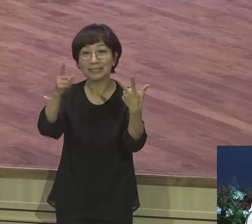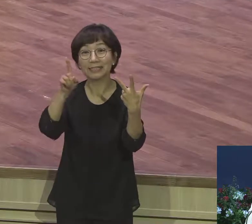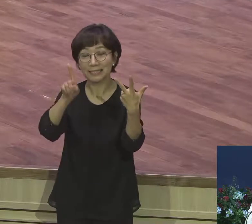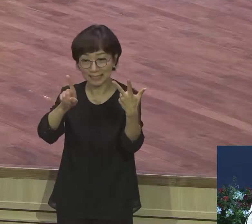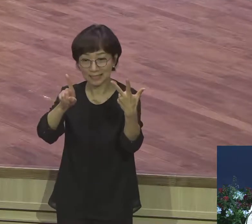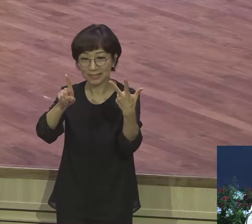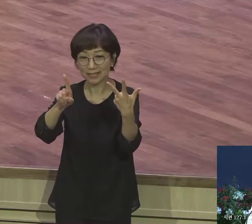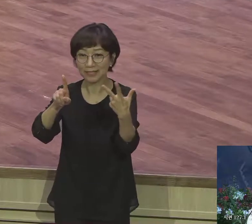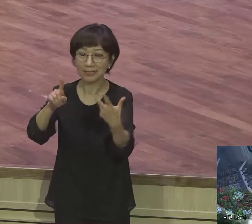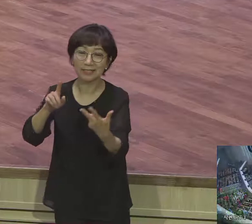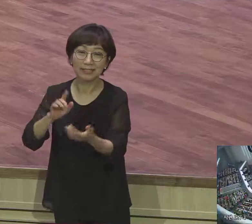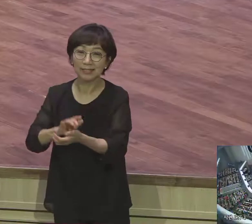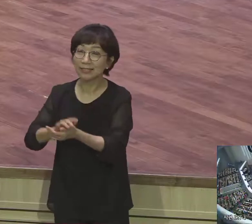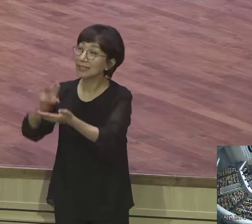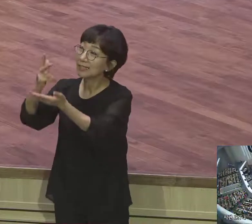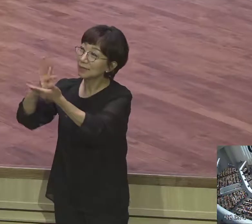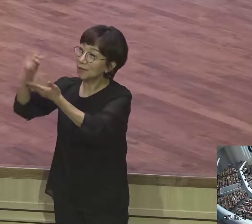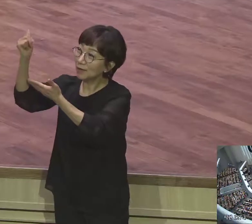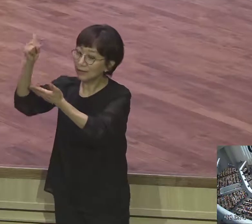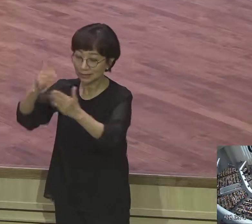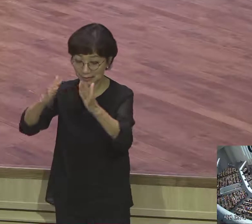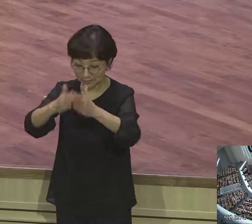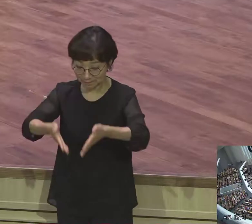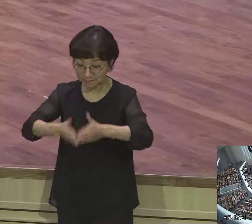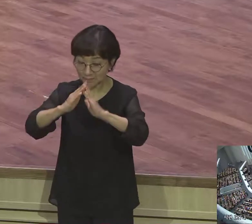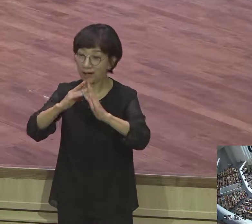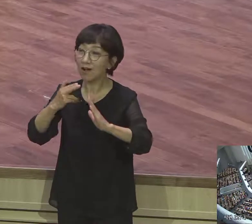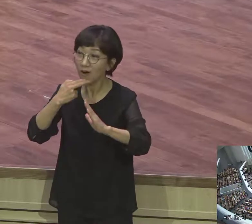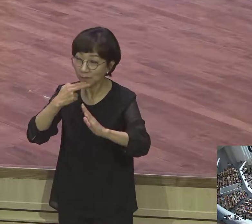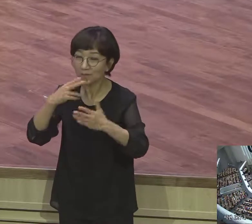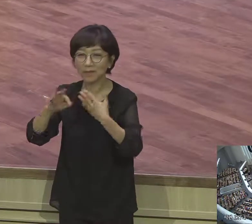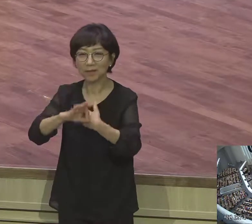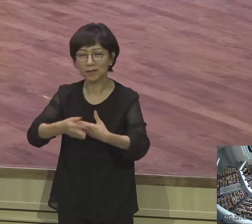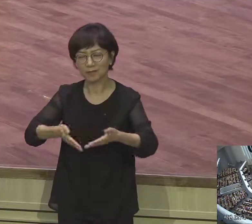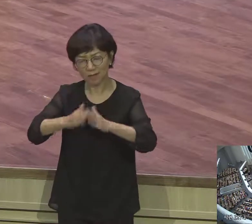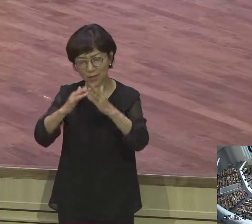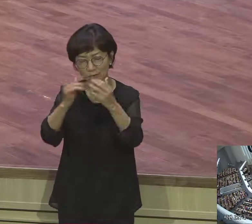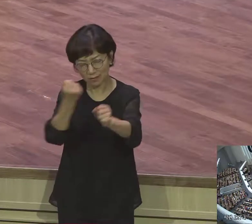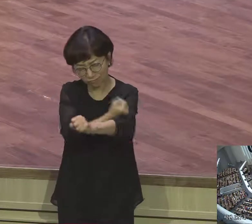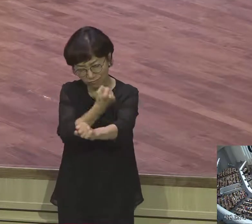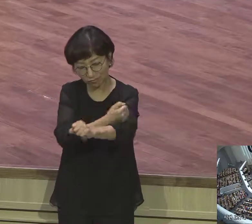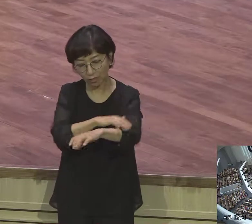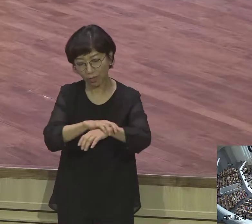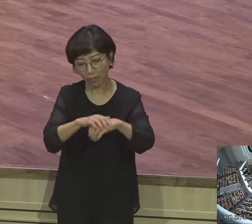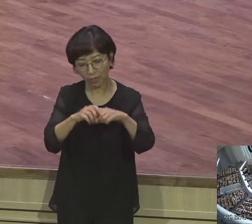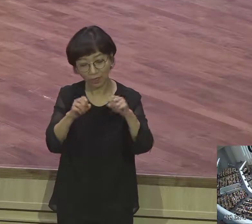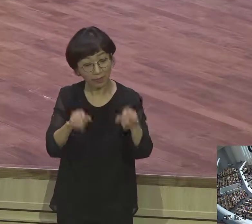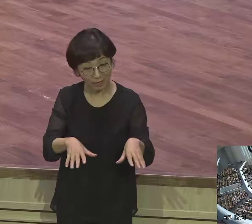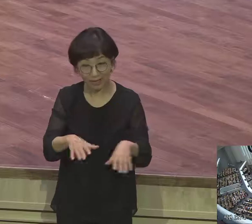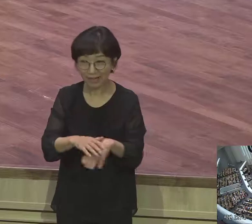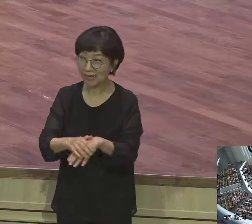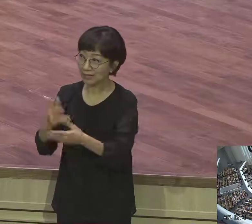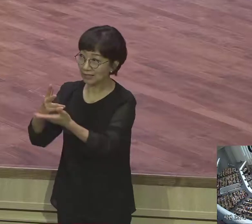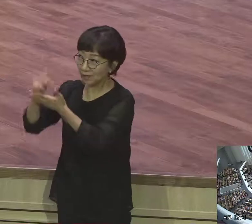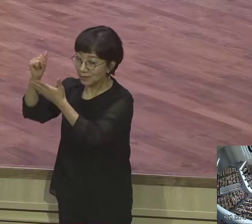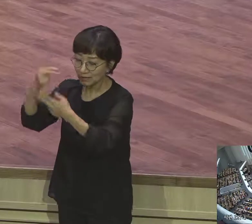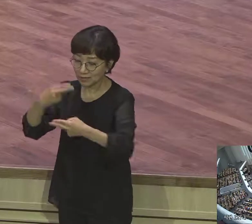여호와께서 집을 세우지 않았으면 세운 자의 수고가 헛되며 여호와께서 성을 지키지 않았으면 파수관에